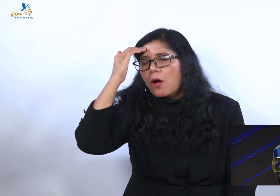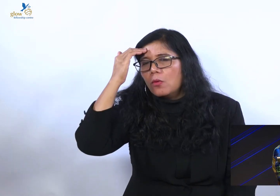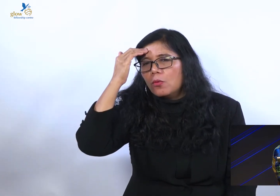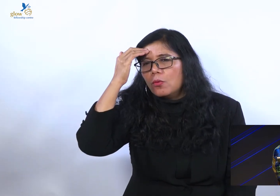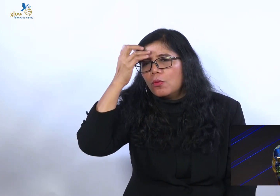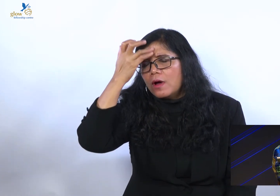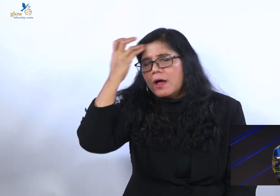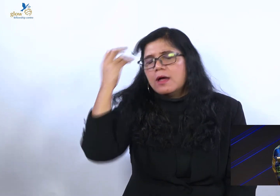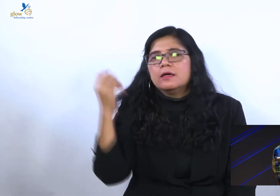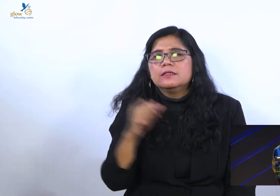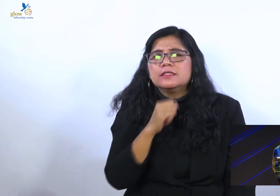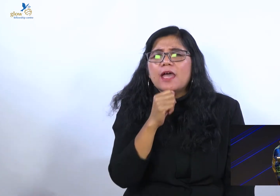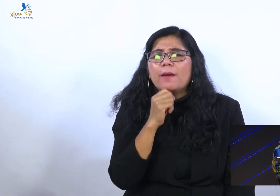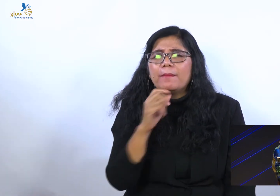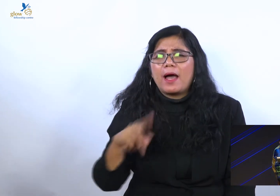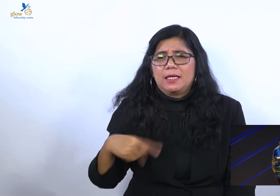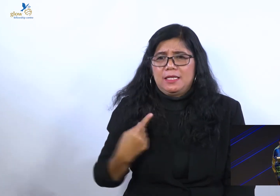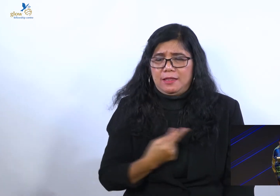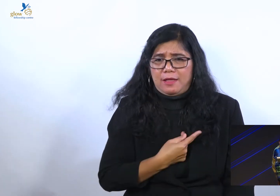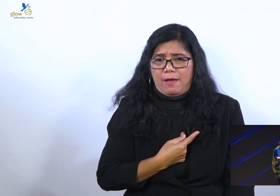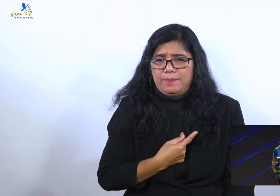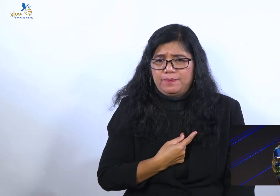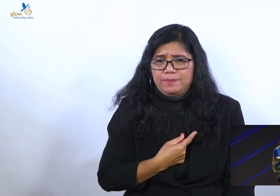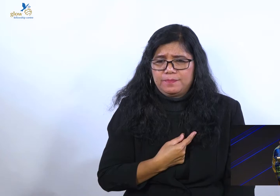Kalau memang yang kau bongkar adalah kebobrokan.